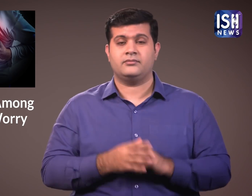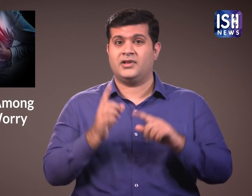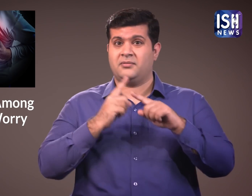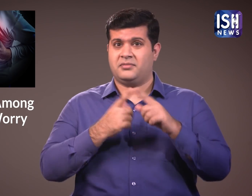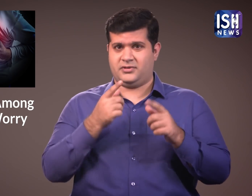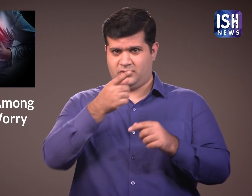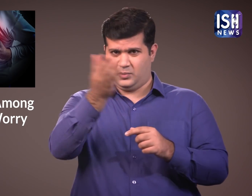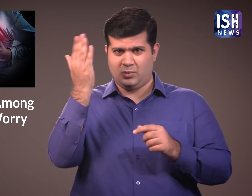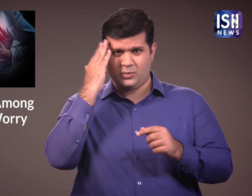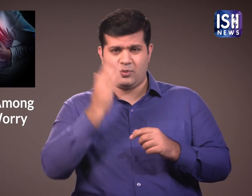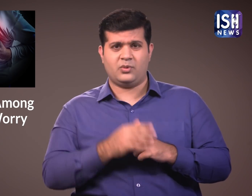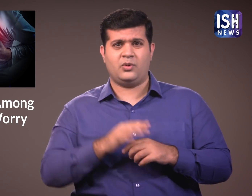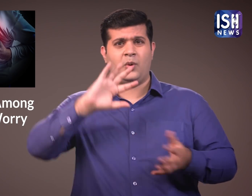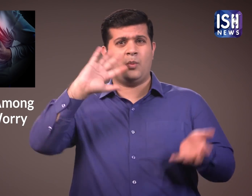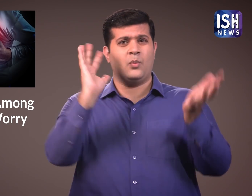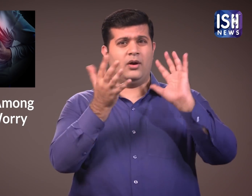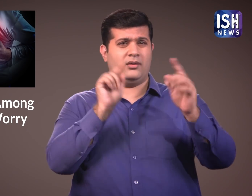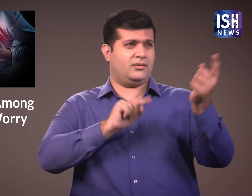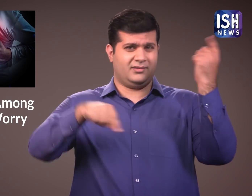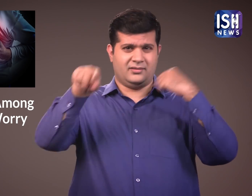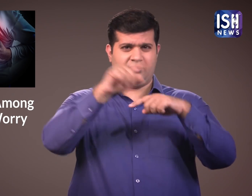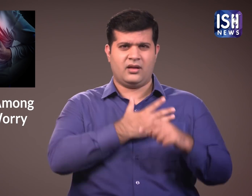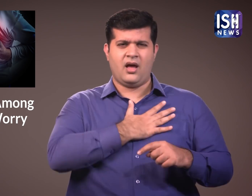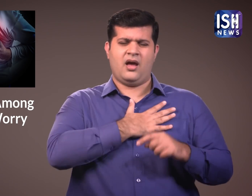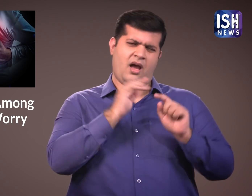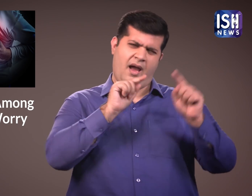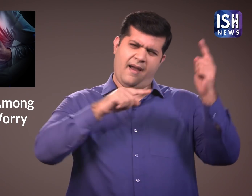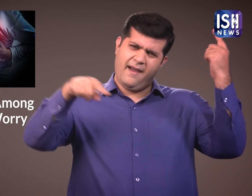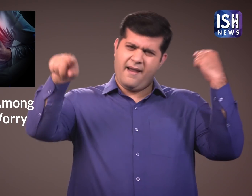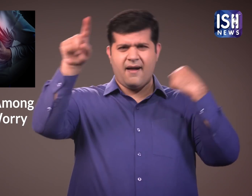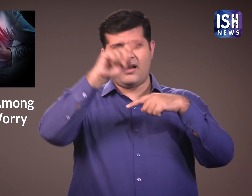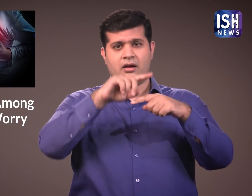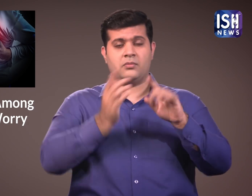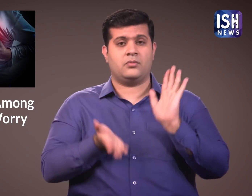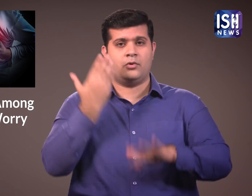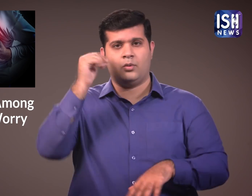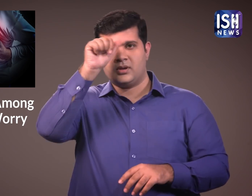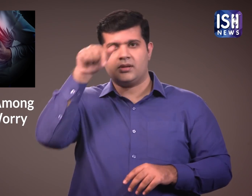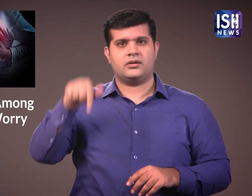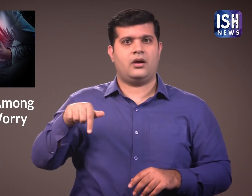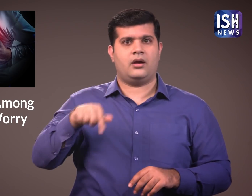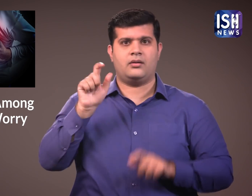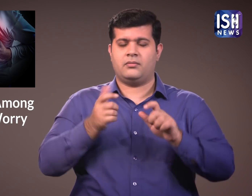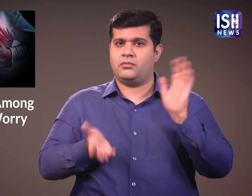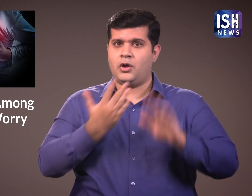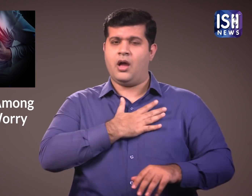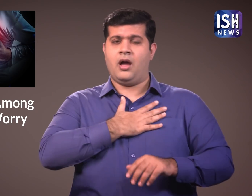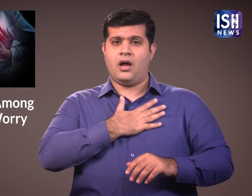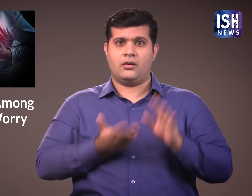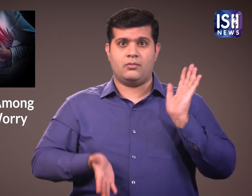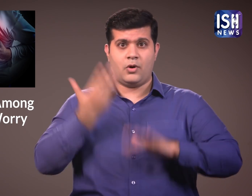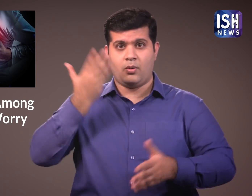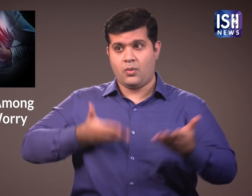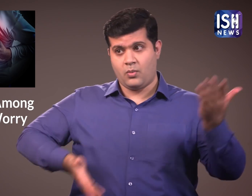भारत दुनिया में दिल के दौरे का केंद्र बनता जा रहा है।